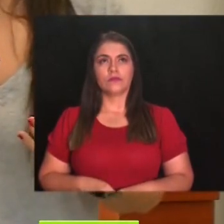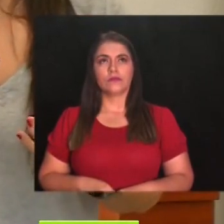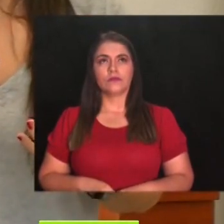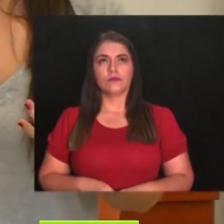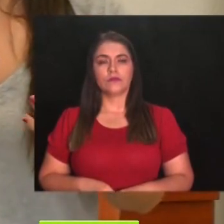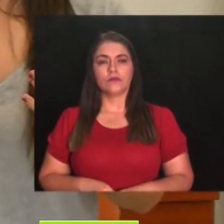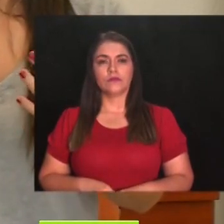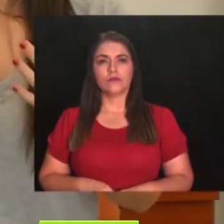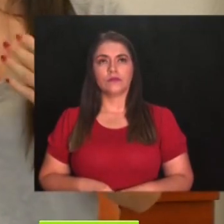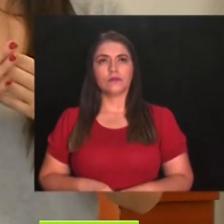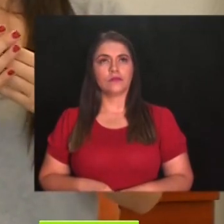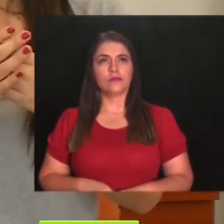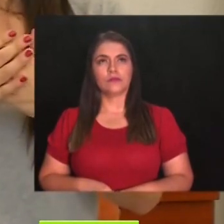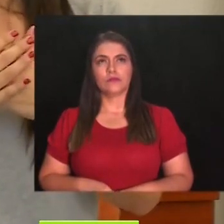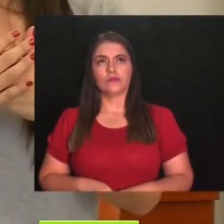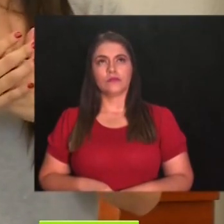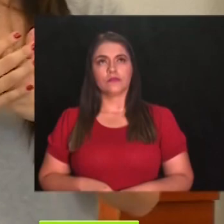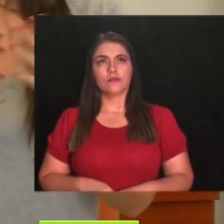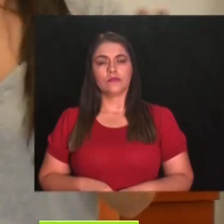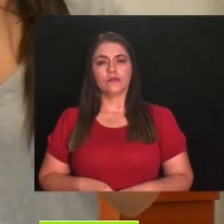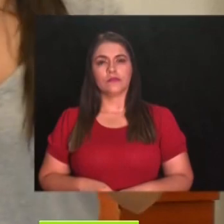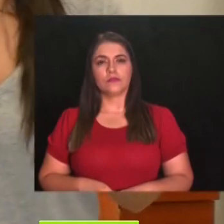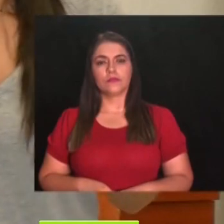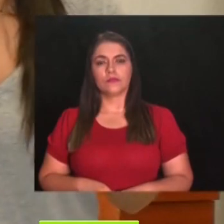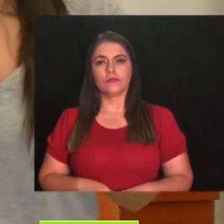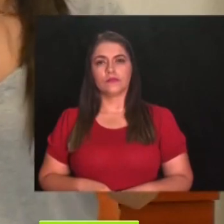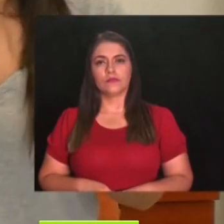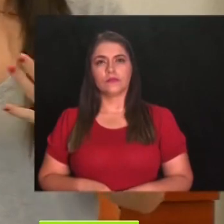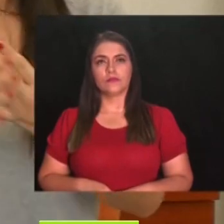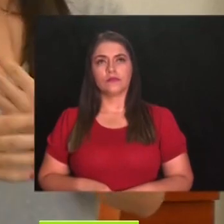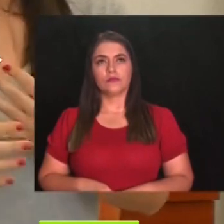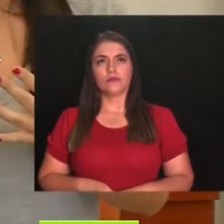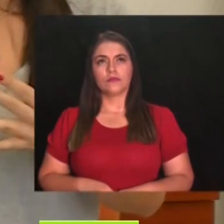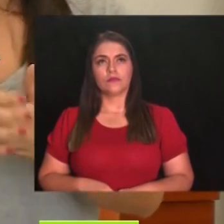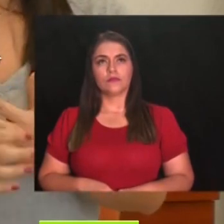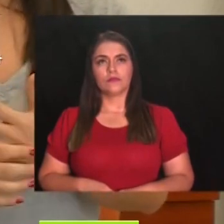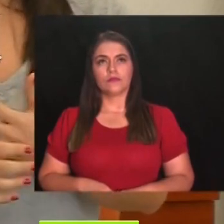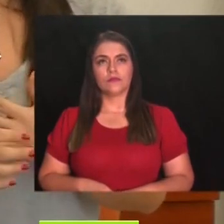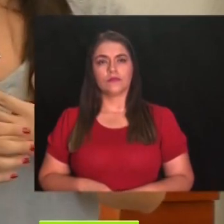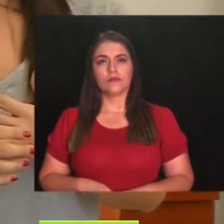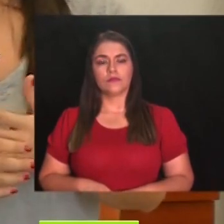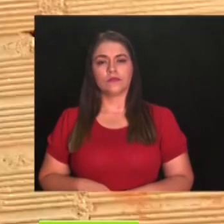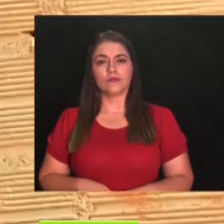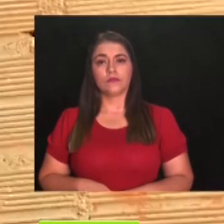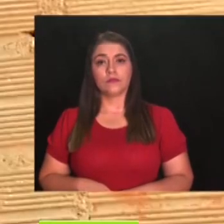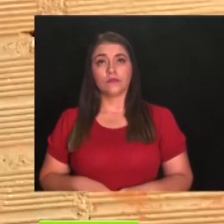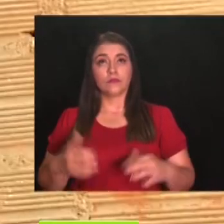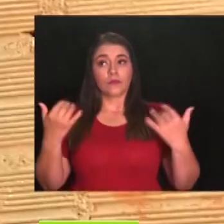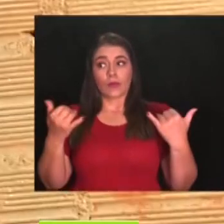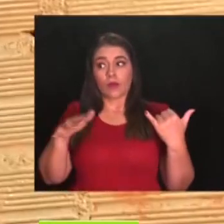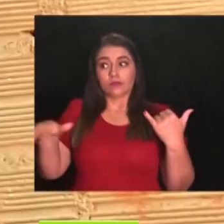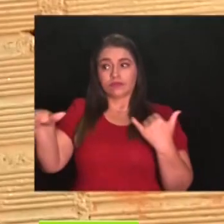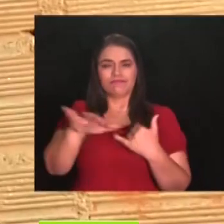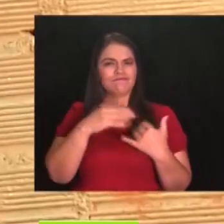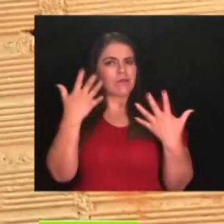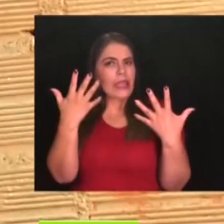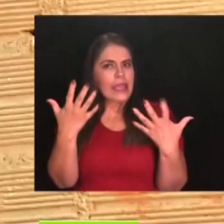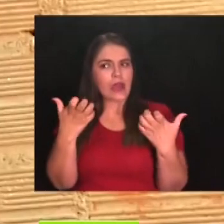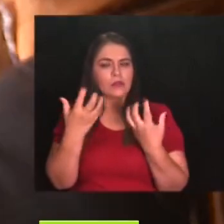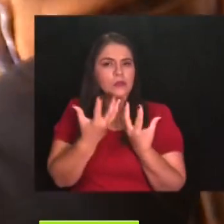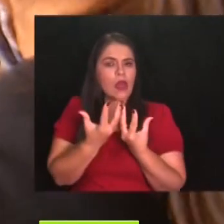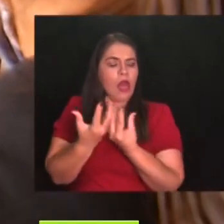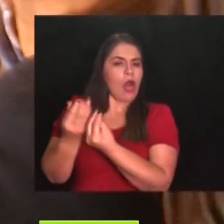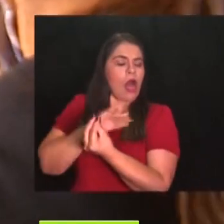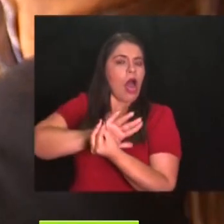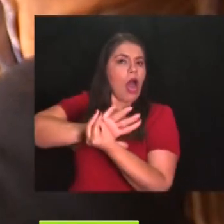puedan tener un ritmo de vida como lo tenemos cualquiera. El reto de la actual administración es sacarlos del aislamiento